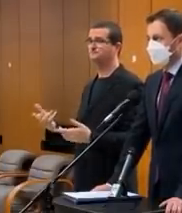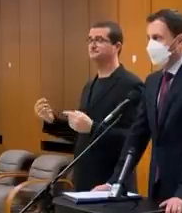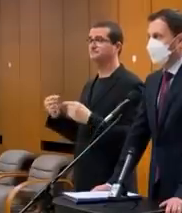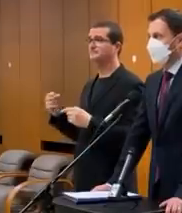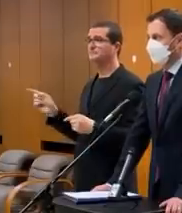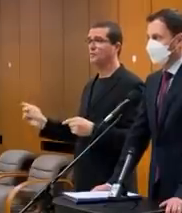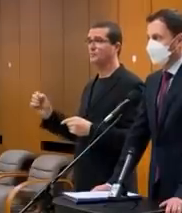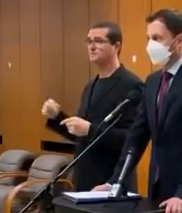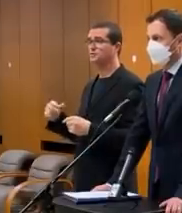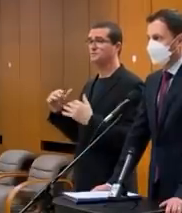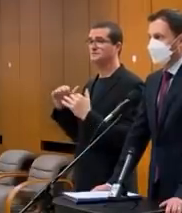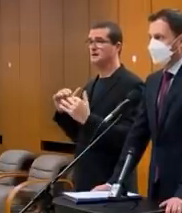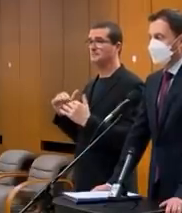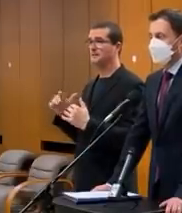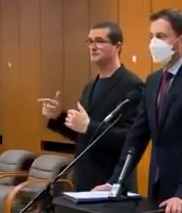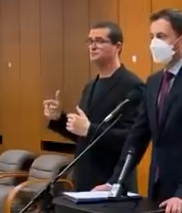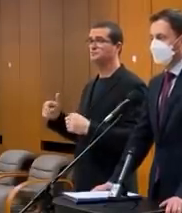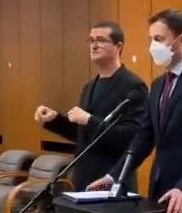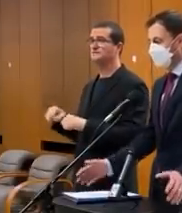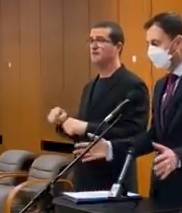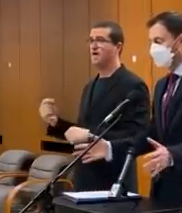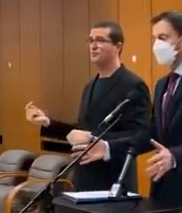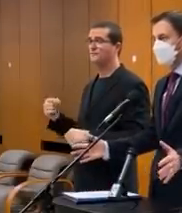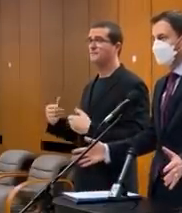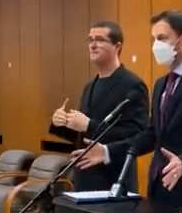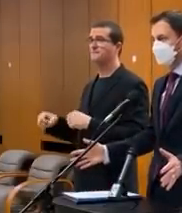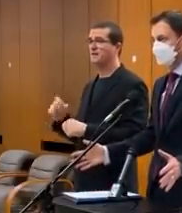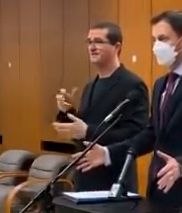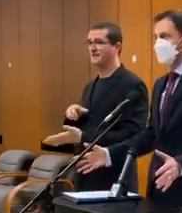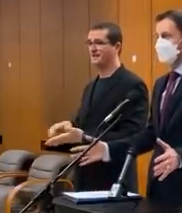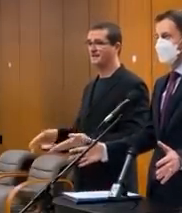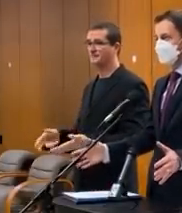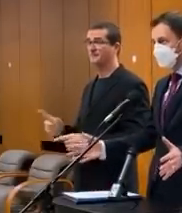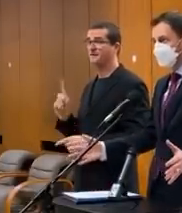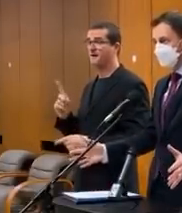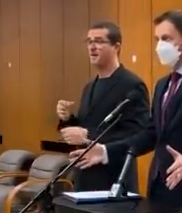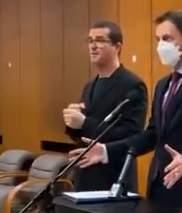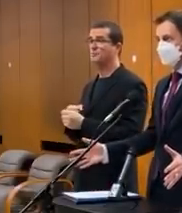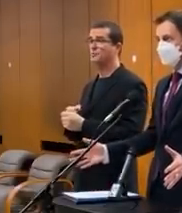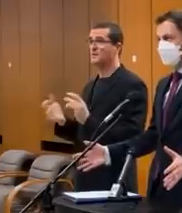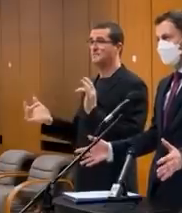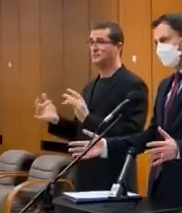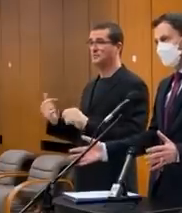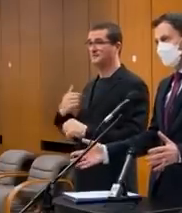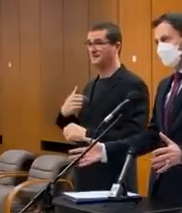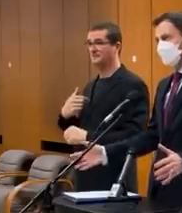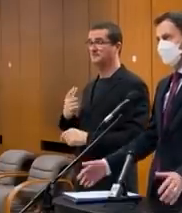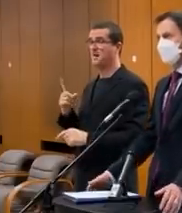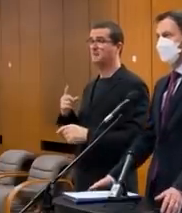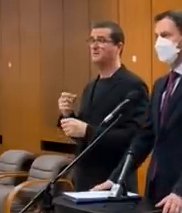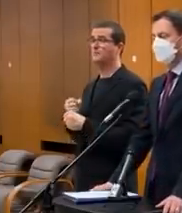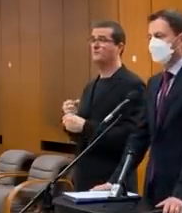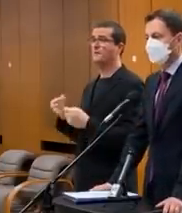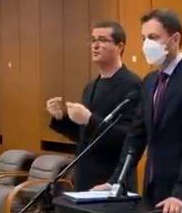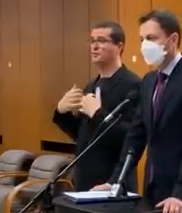opozícia do tohto zápasu s vládou popri vláde nejde. Ale bojuje proti vláde a mala by bojovať